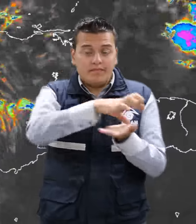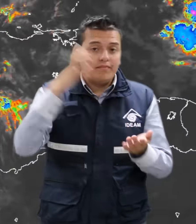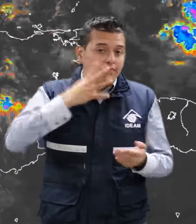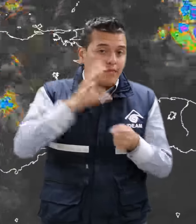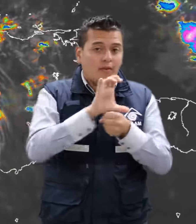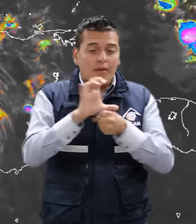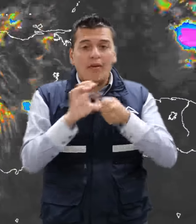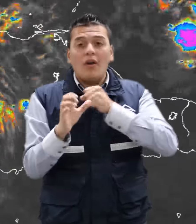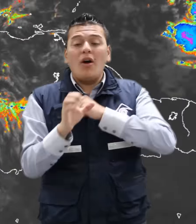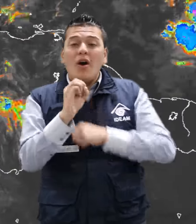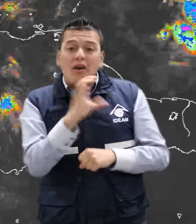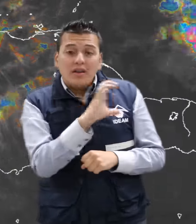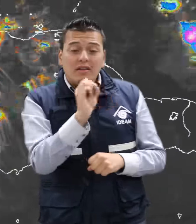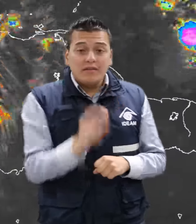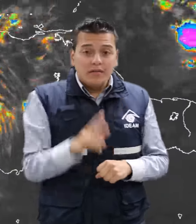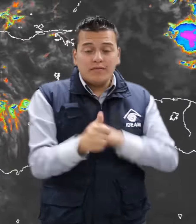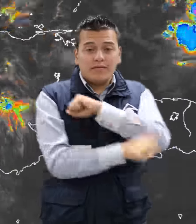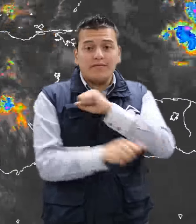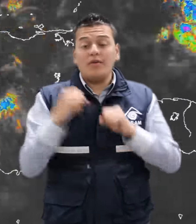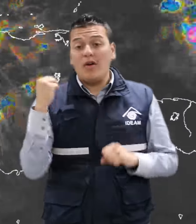y Sur de Boyacá y Oriente de Meta.